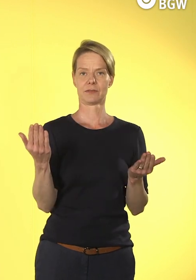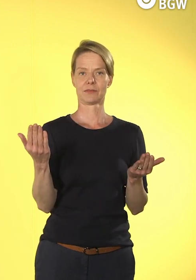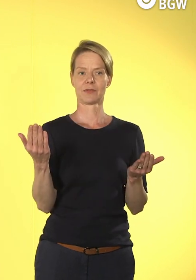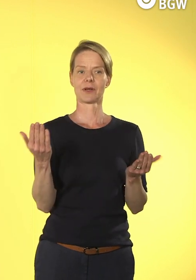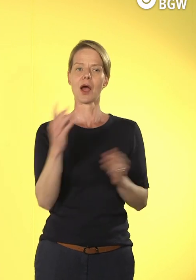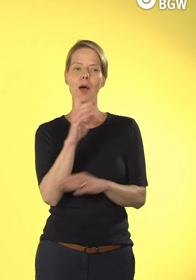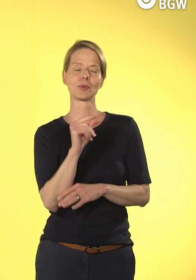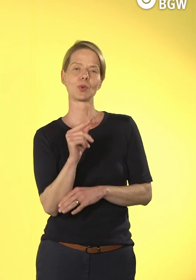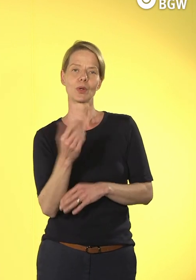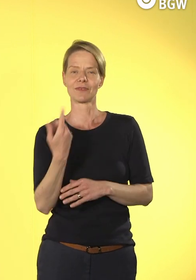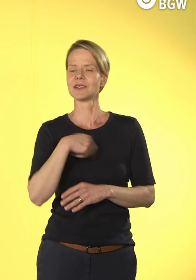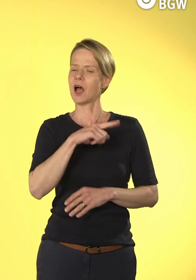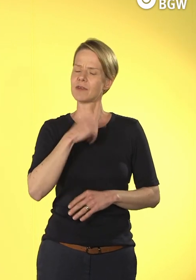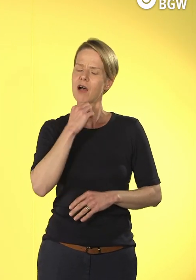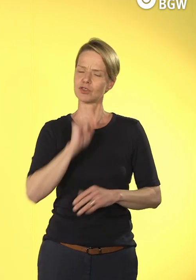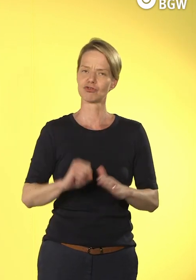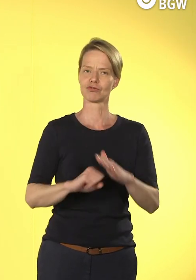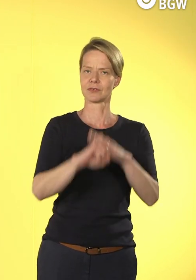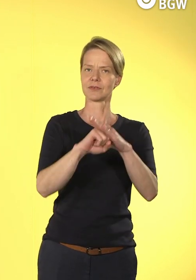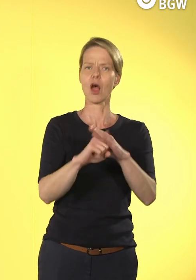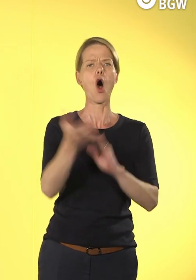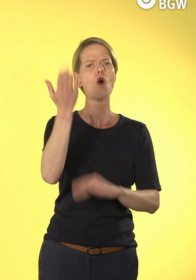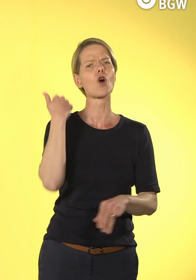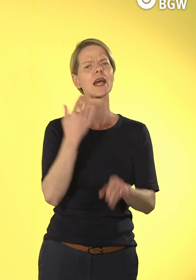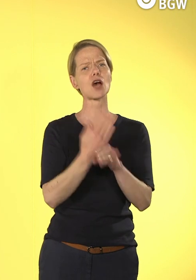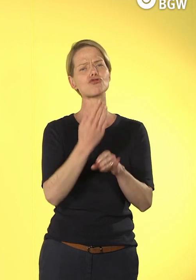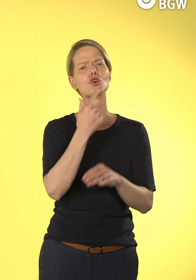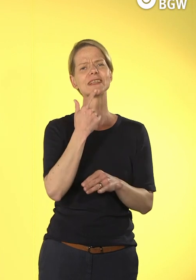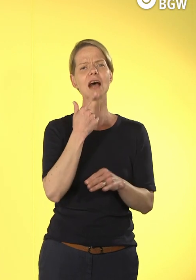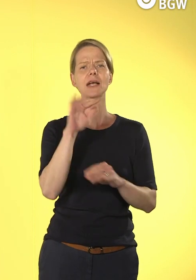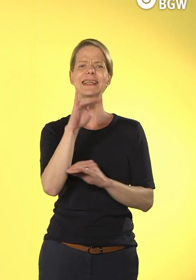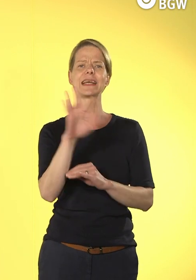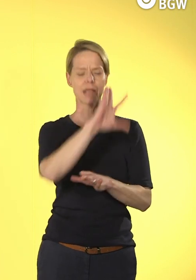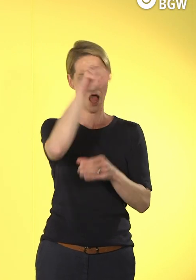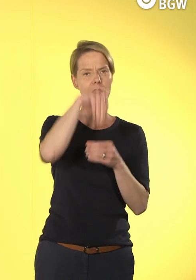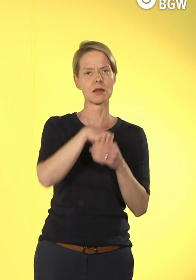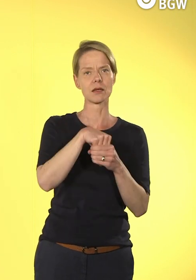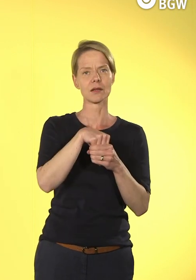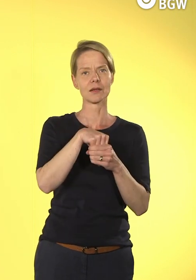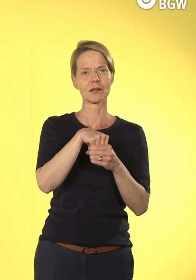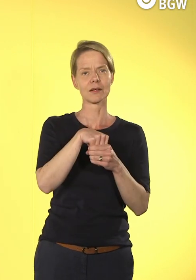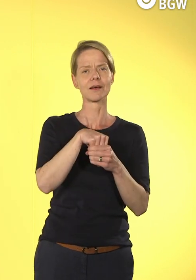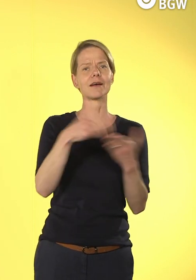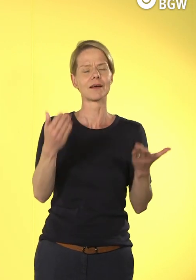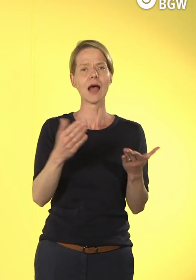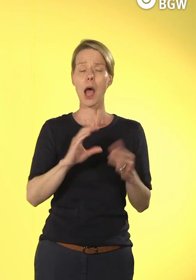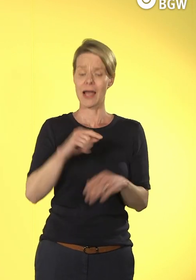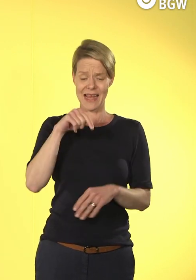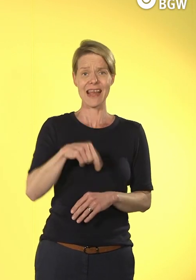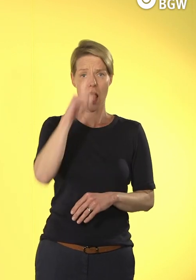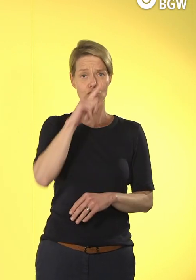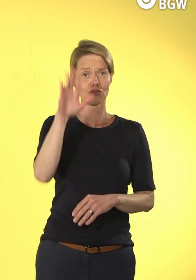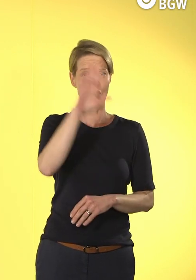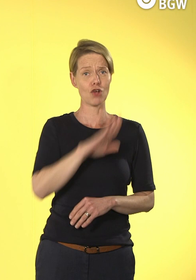eine Abbildung gesehen, wo deutlich wird, dass die allermeisten Menschen hierzulande sehr